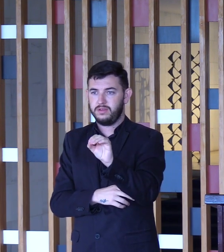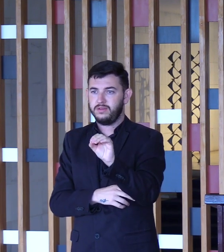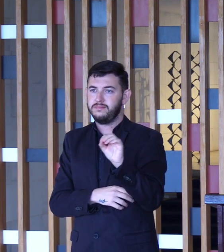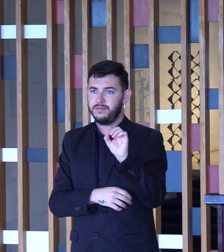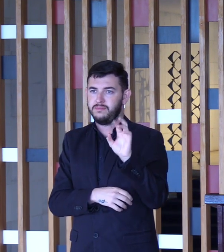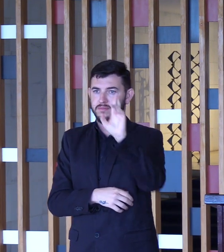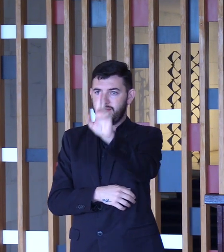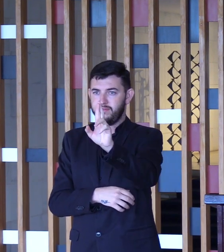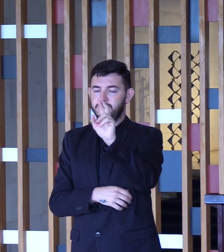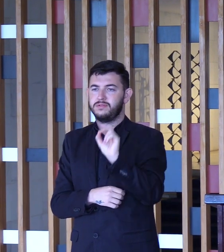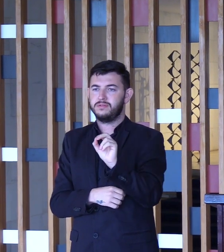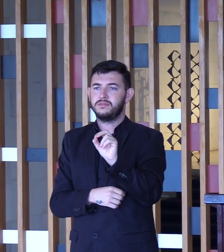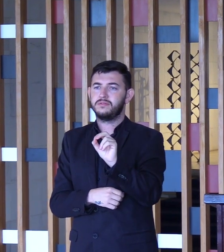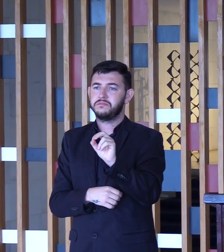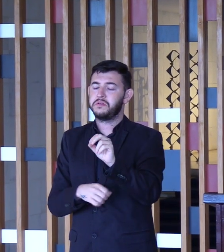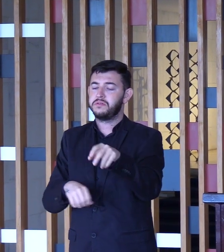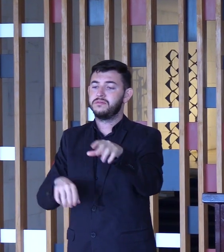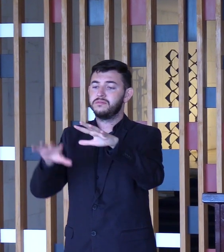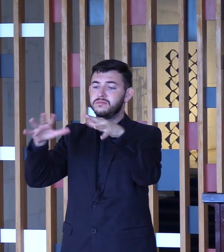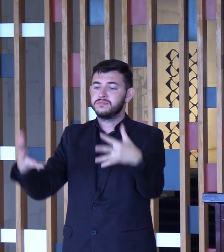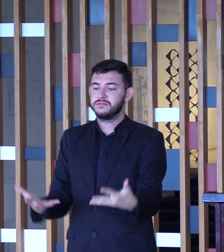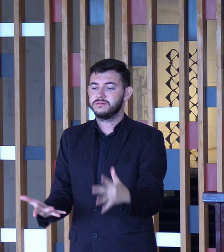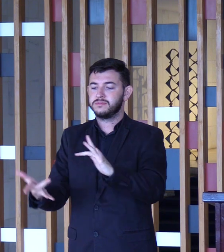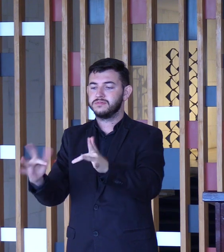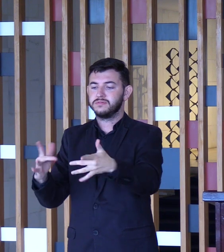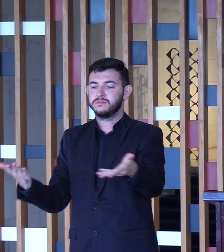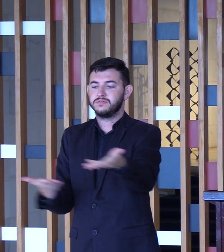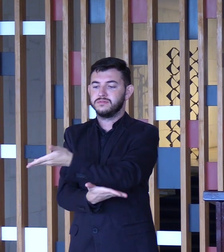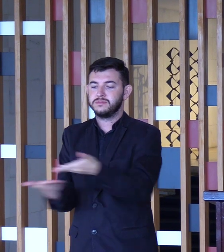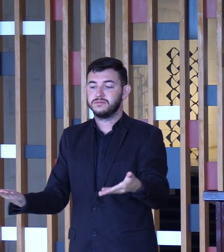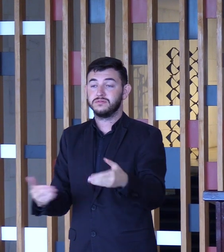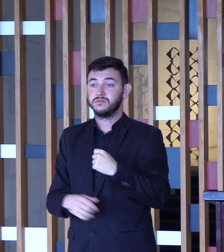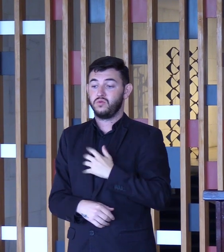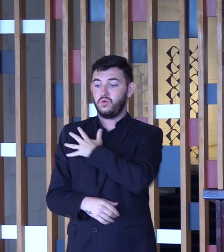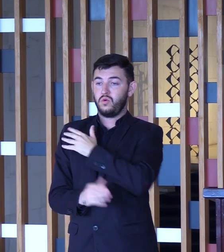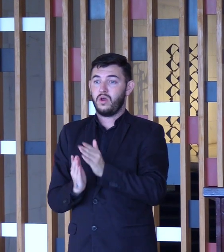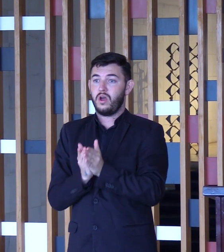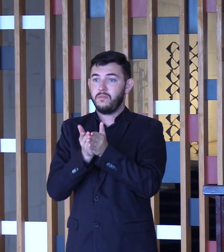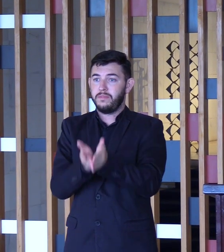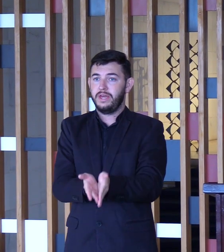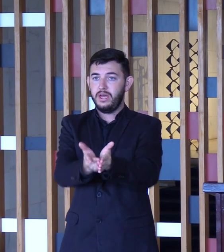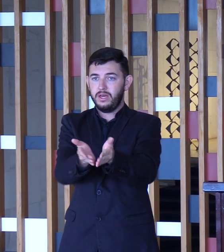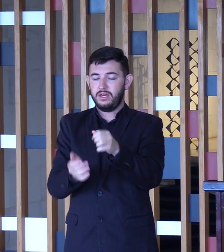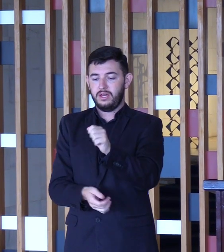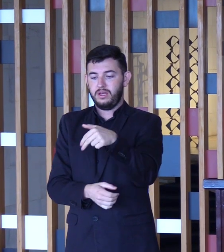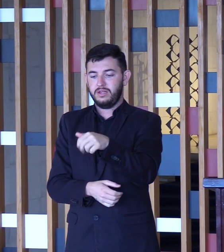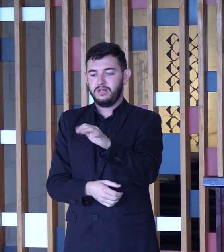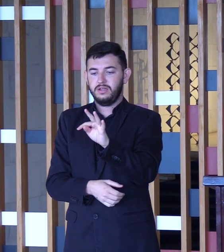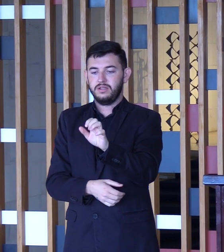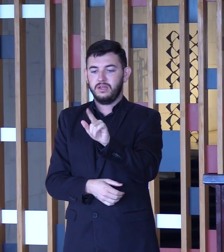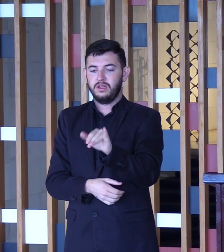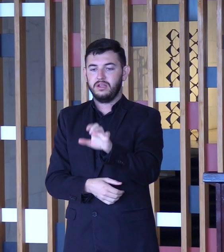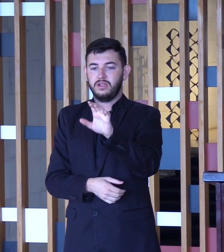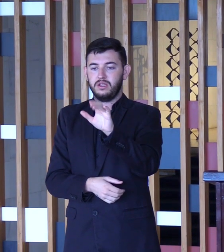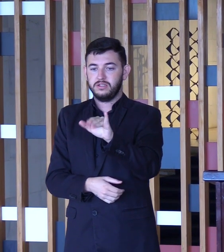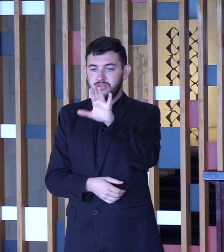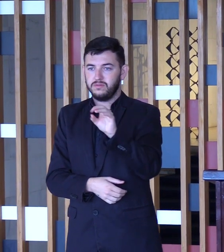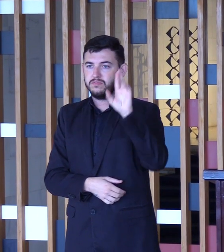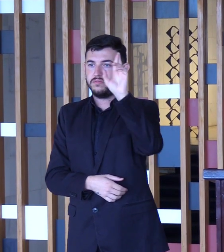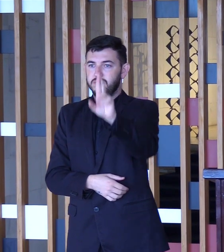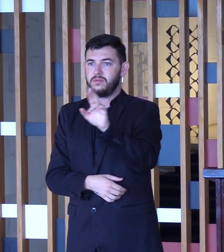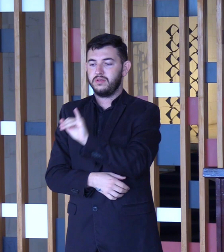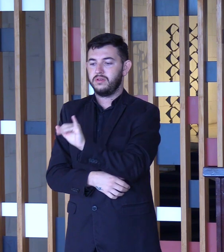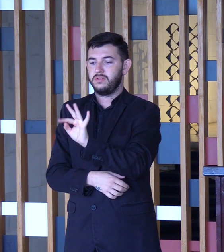Exteriores. O almirante Anatalício Risden Jr., diretor-geral brasileiro da Itaipu Binacional, também,